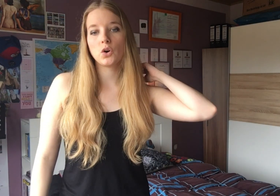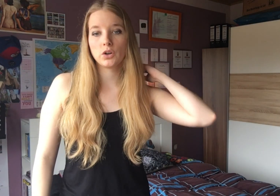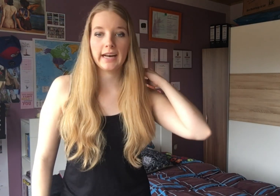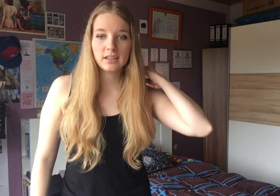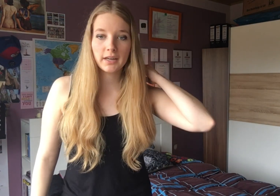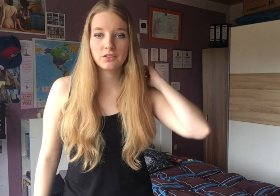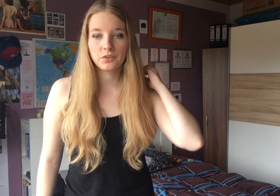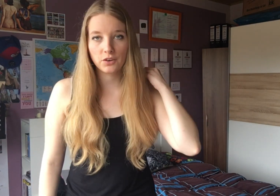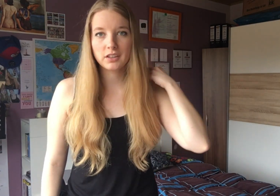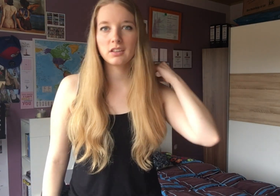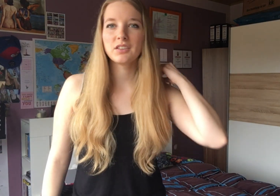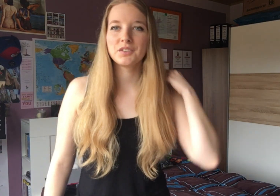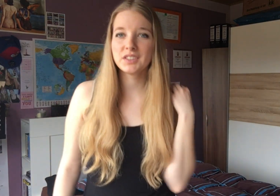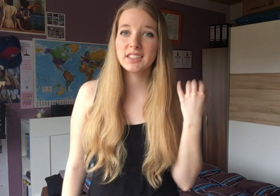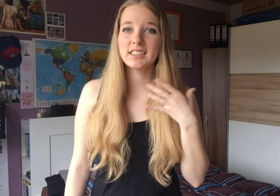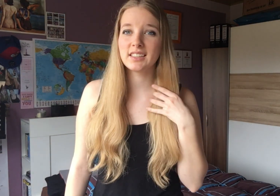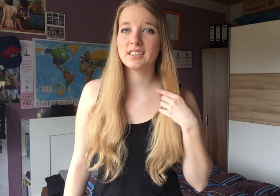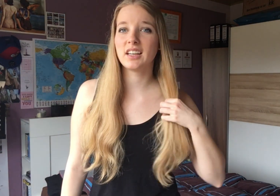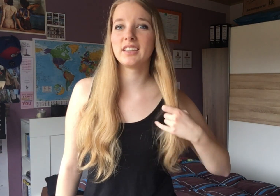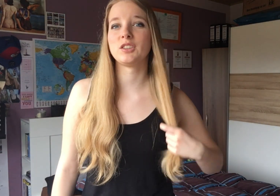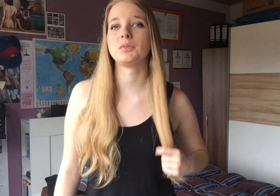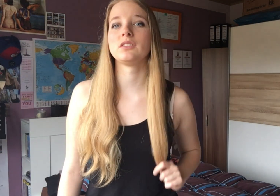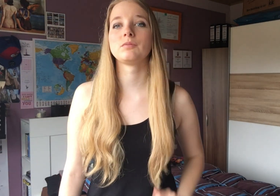Und alle meine Freunde finden, dass ich leider bin.